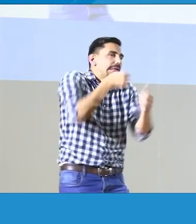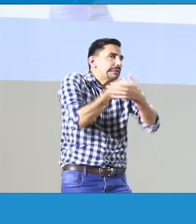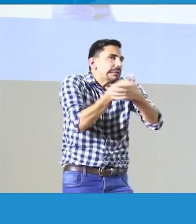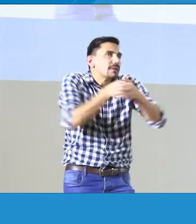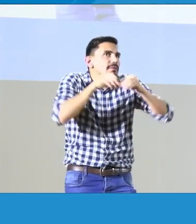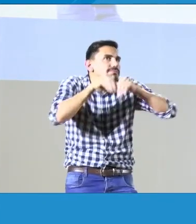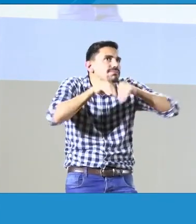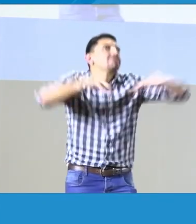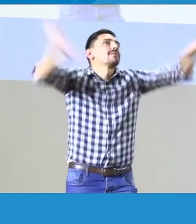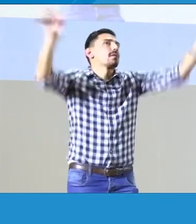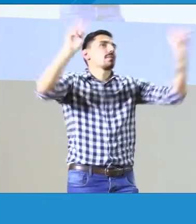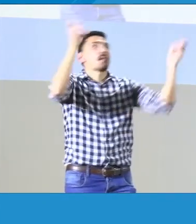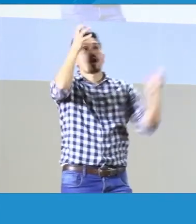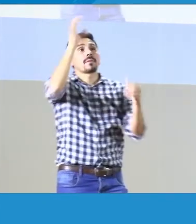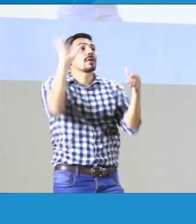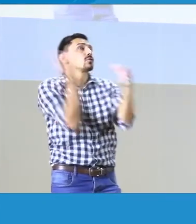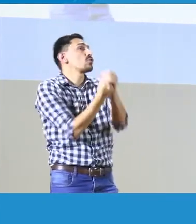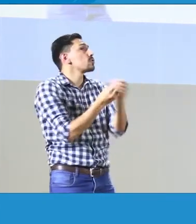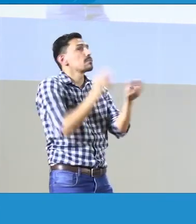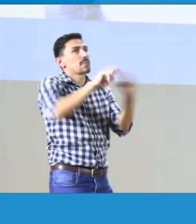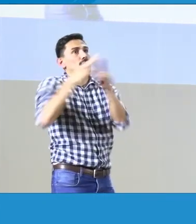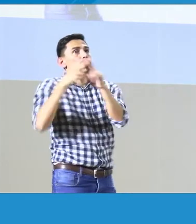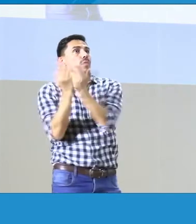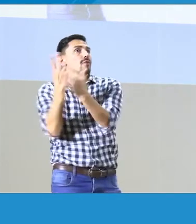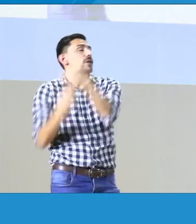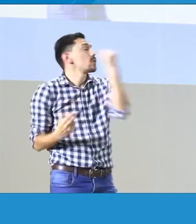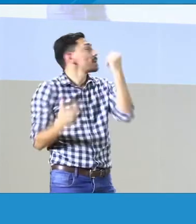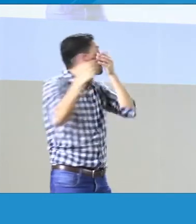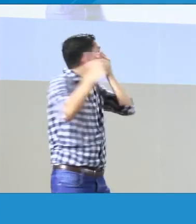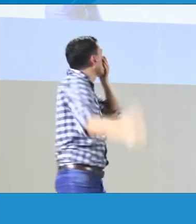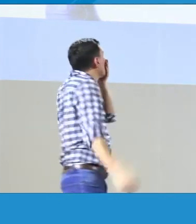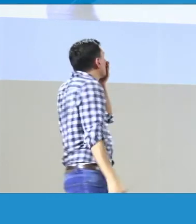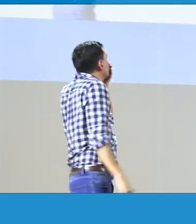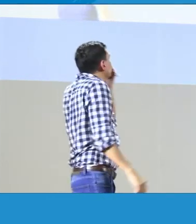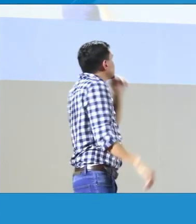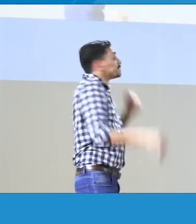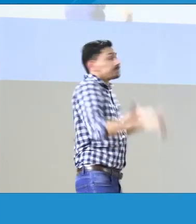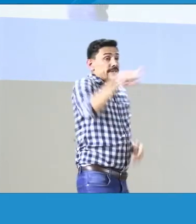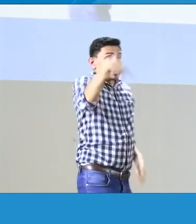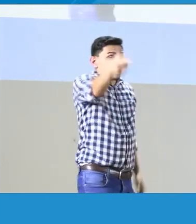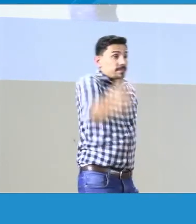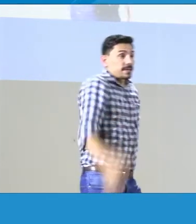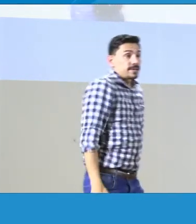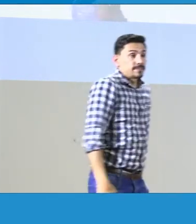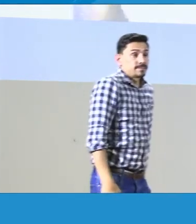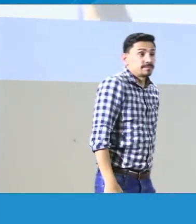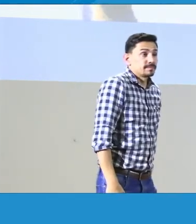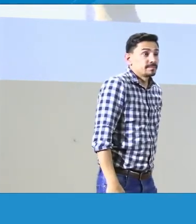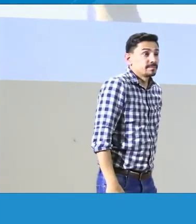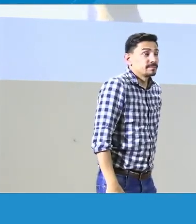a sentir muy bien y voy a estar en un entorno adecuado para mí. Siguiente.